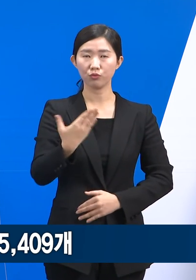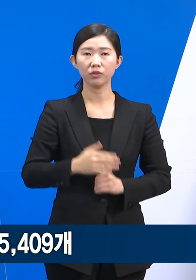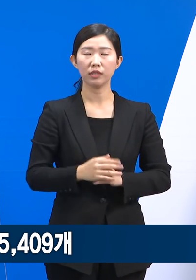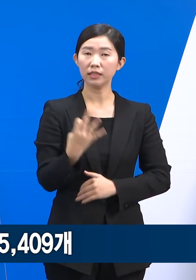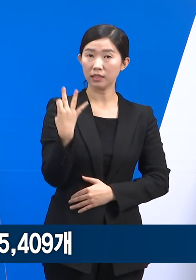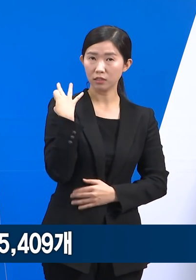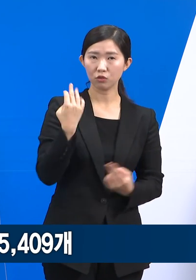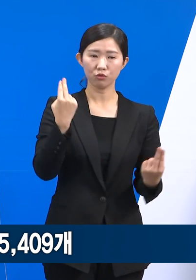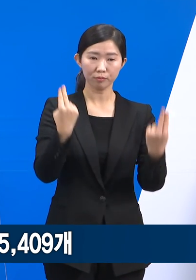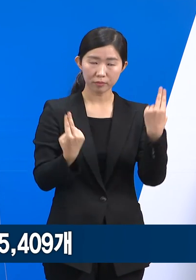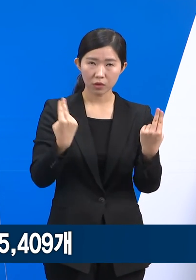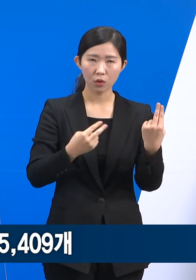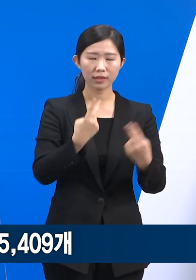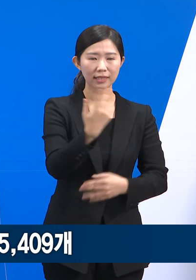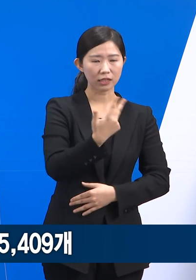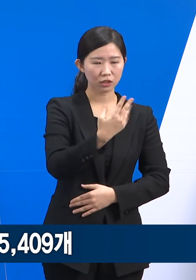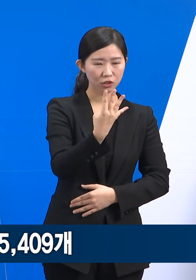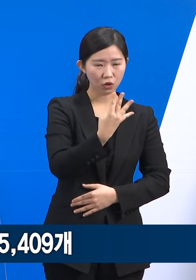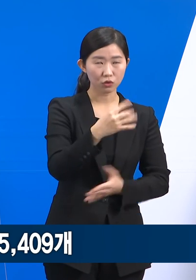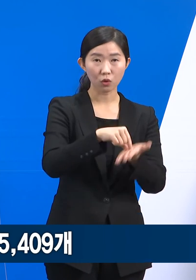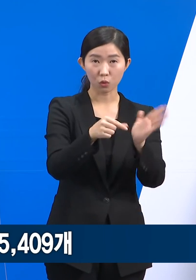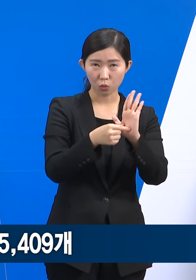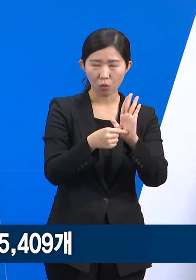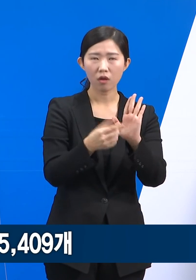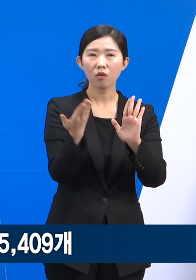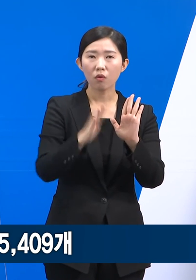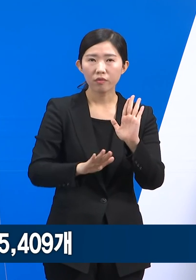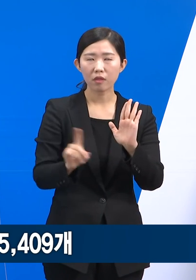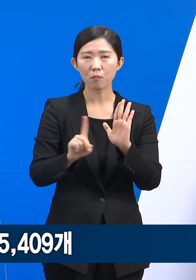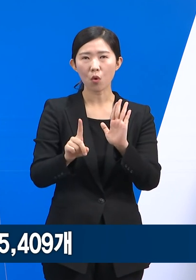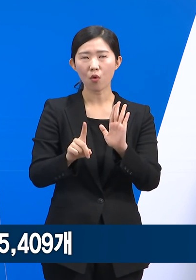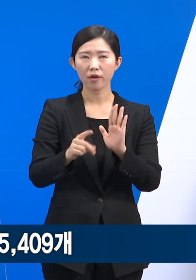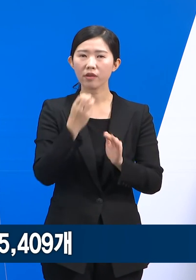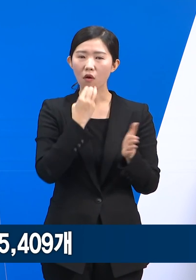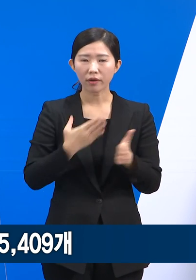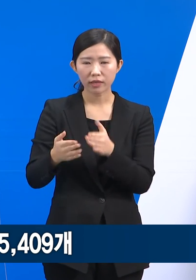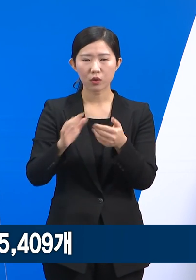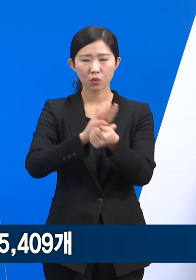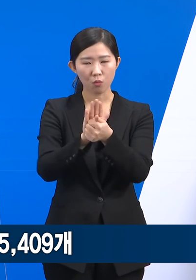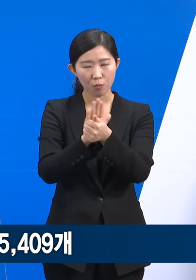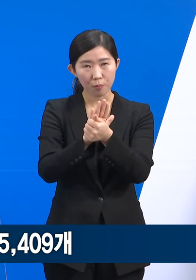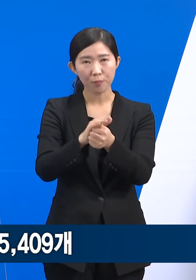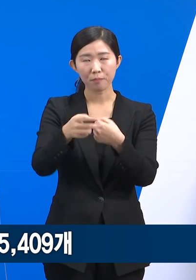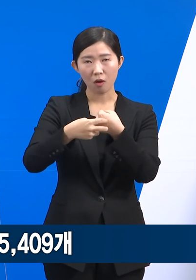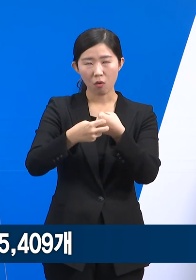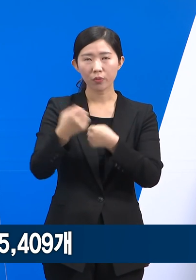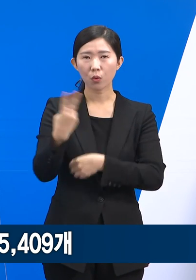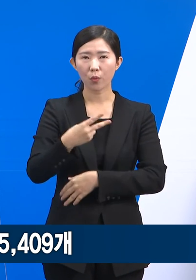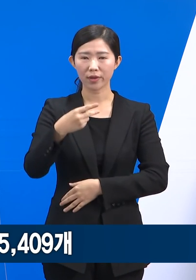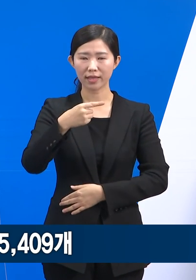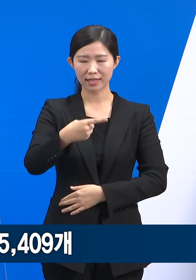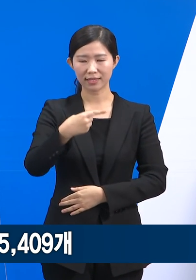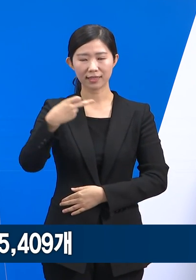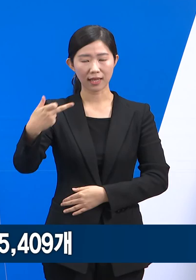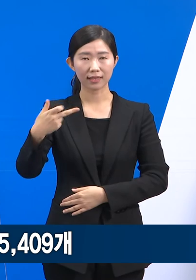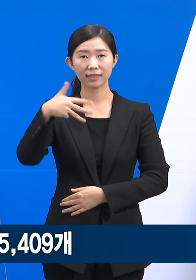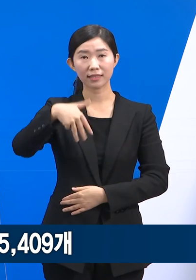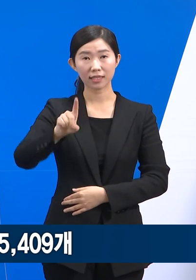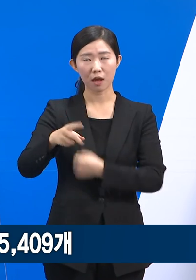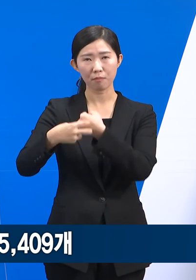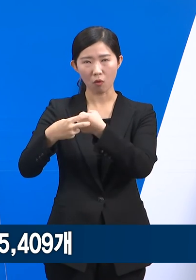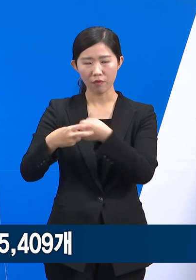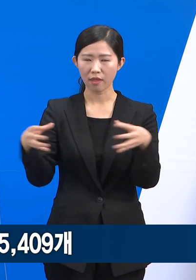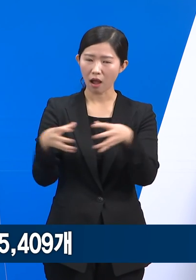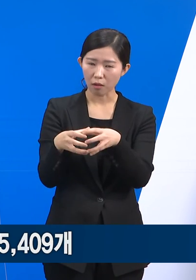,975병상에서 근로복지공단 경기요양병원 100병상, 일상차병원 11병상 등 434병상을